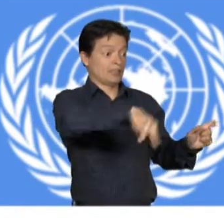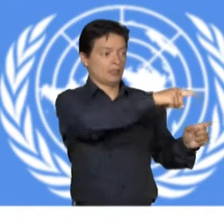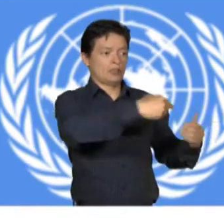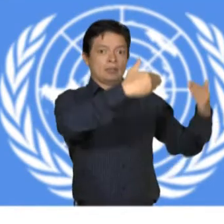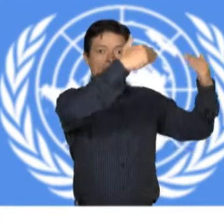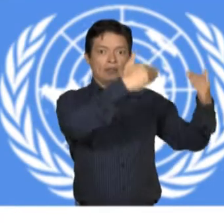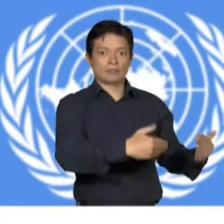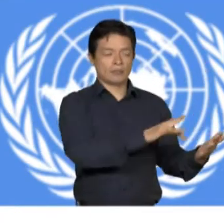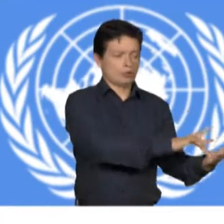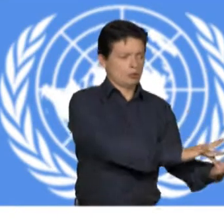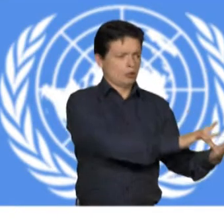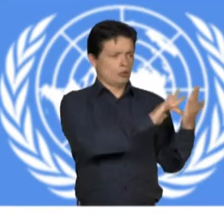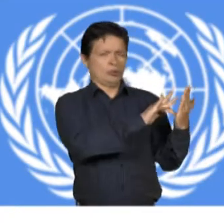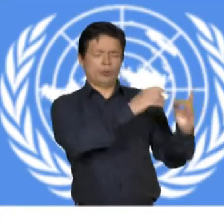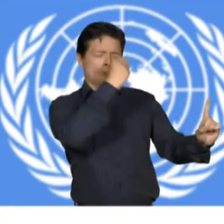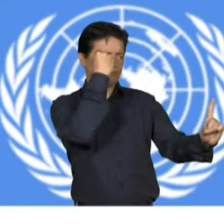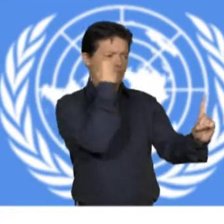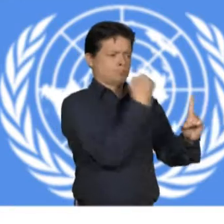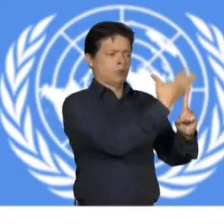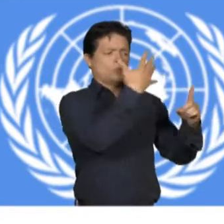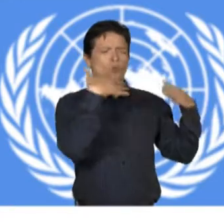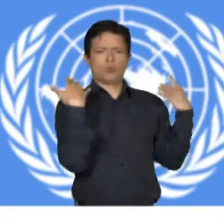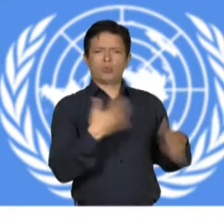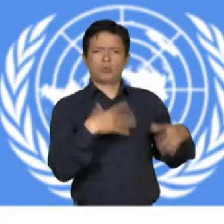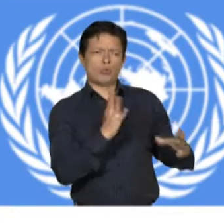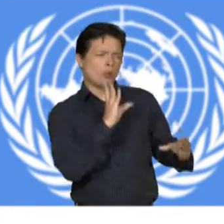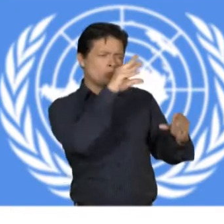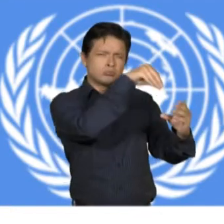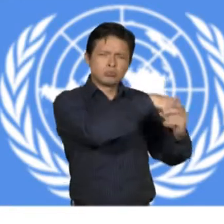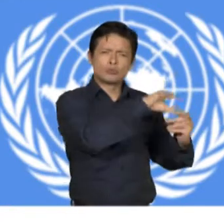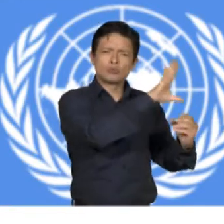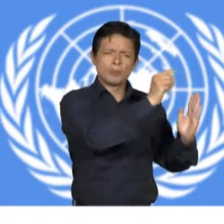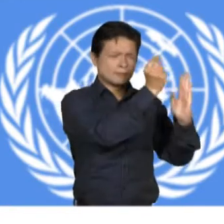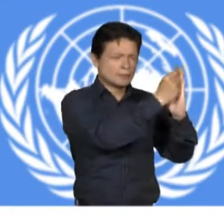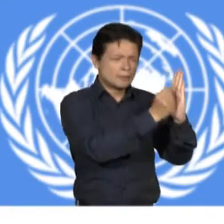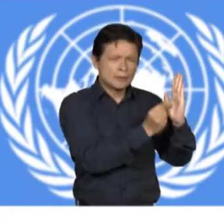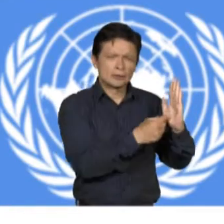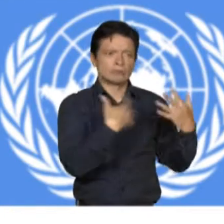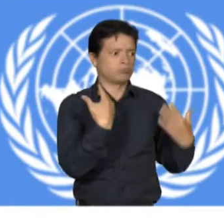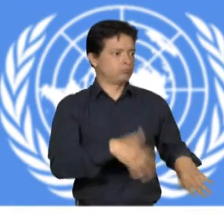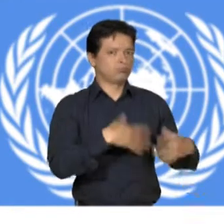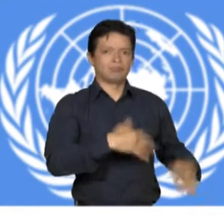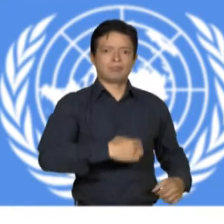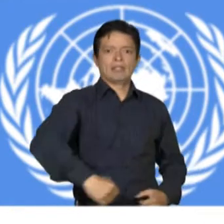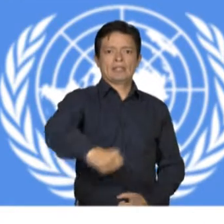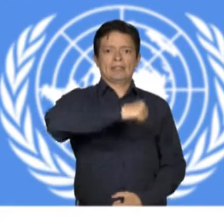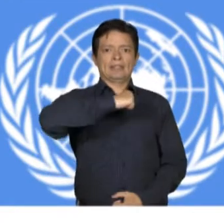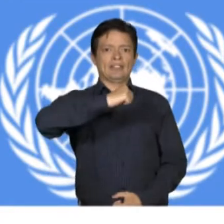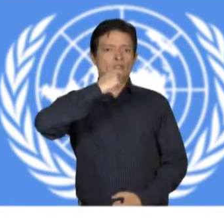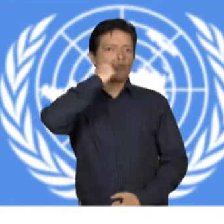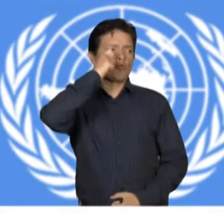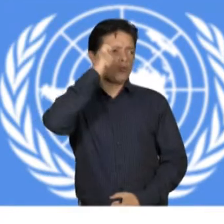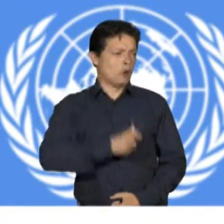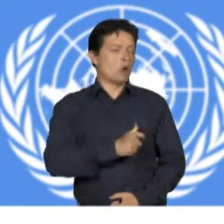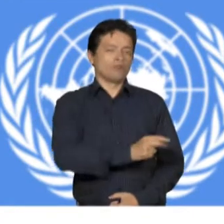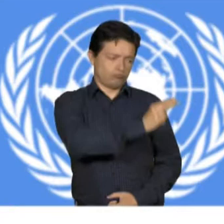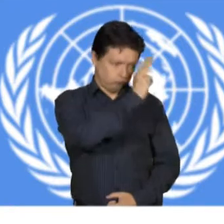respecto de las personas con discapacidad y fomentar el respeto de los derechos y la dignidad de estas personas.